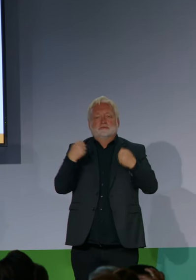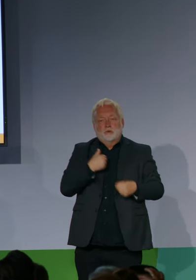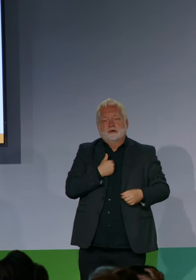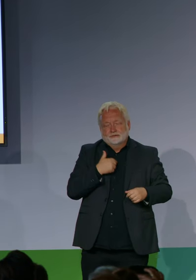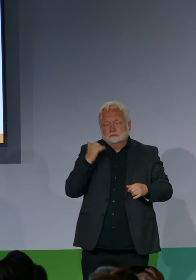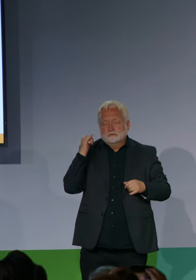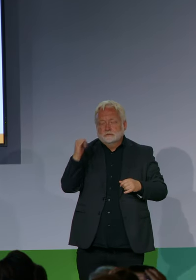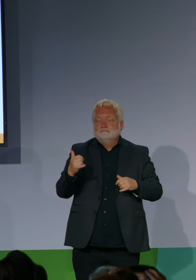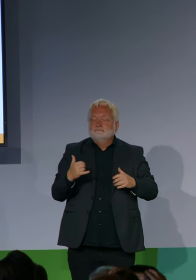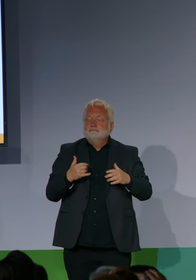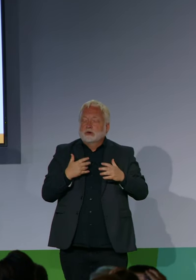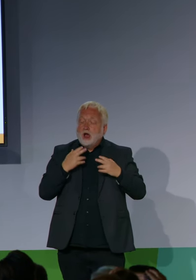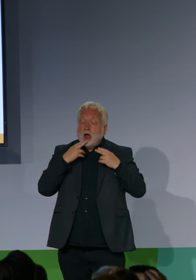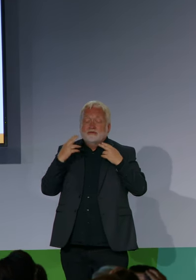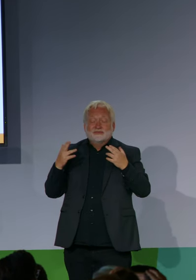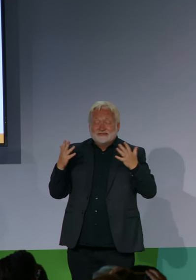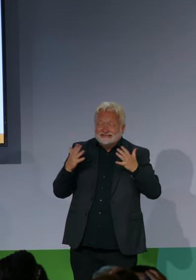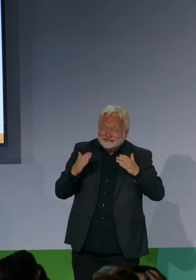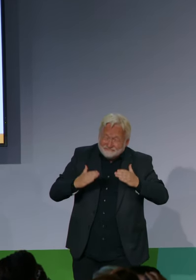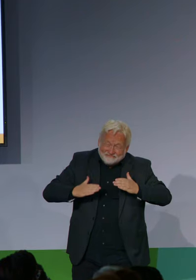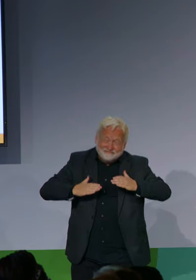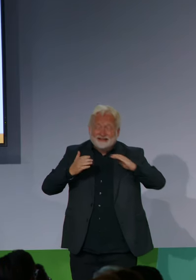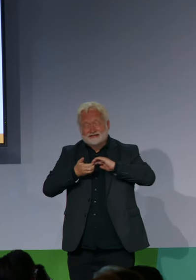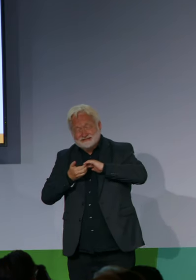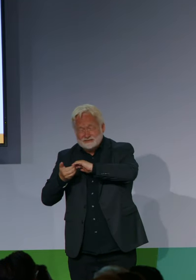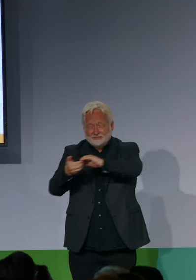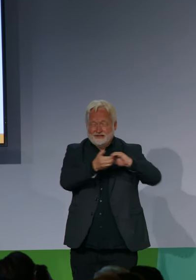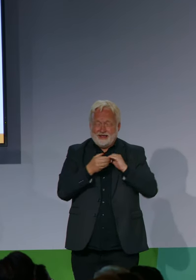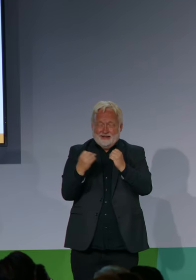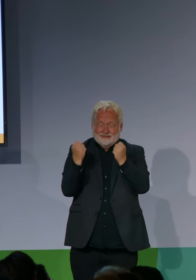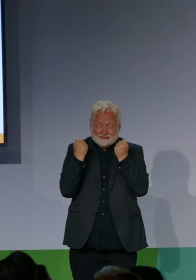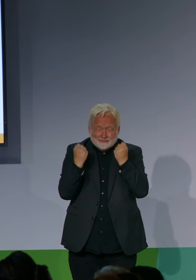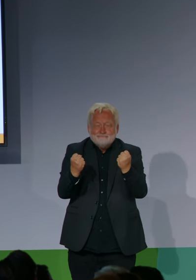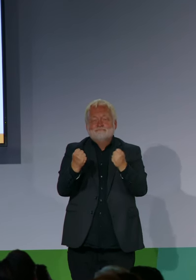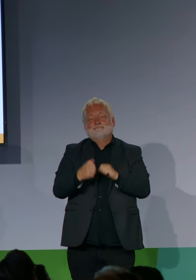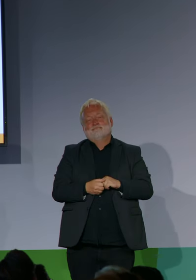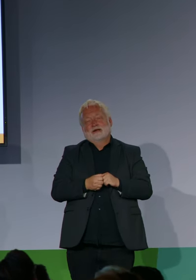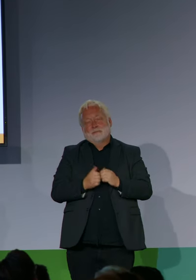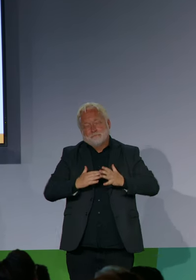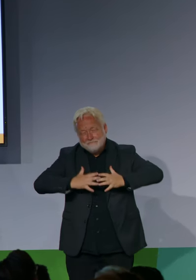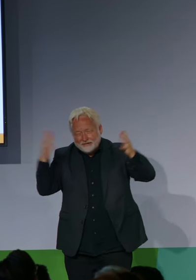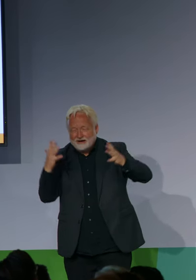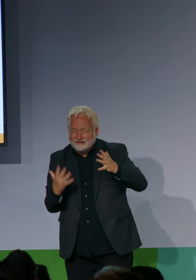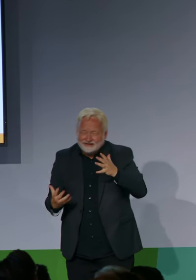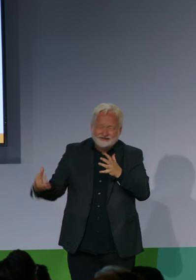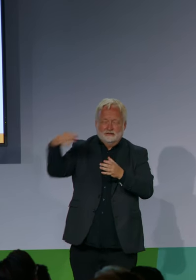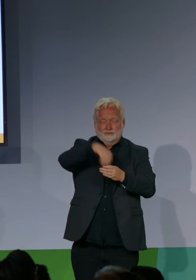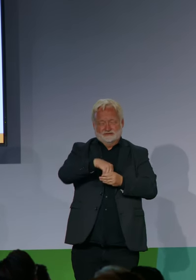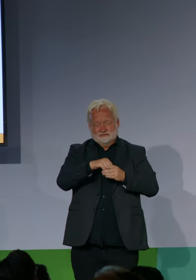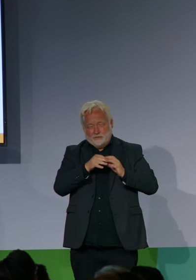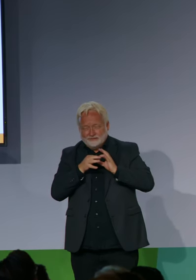Menschen mit Behinderung. Dazu gehört das Recht auf ein selbstbestimmtes Leben. Und dazu gehört natürlich auch